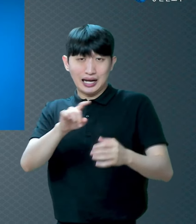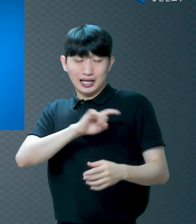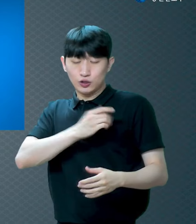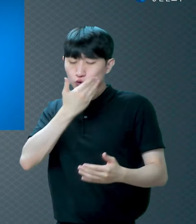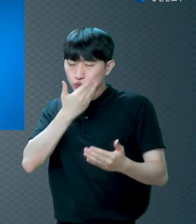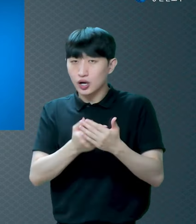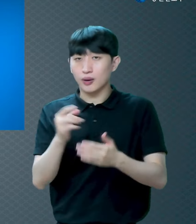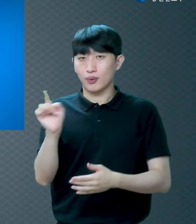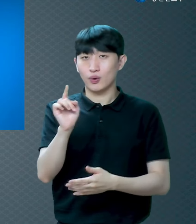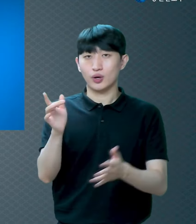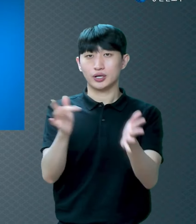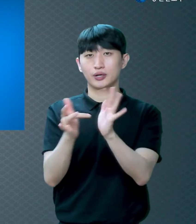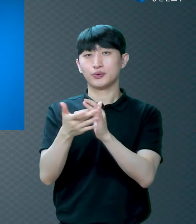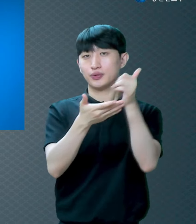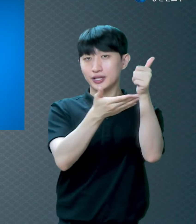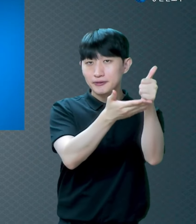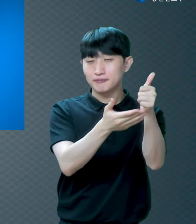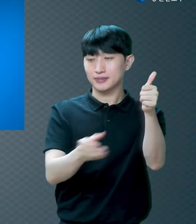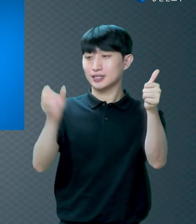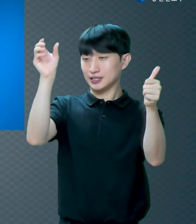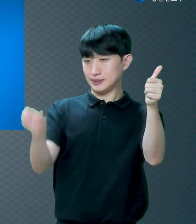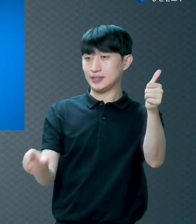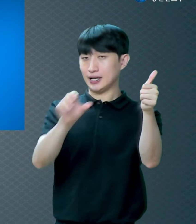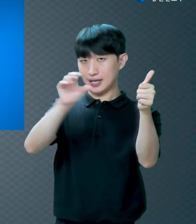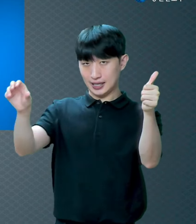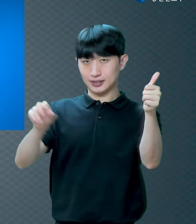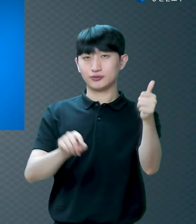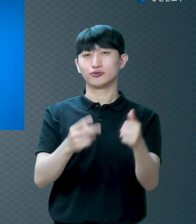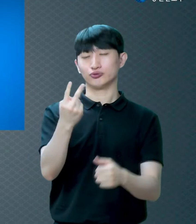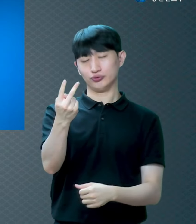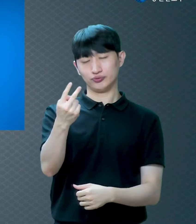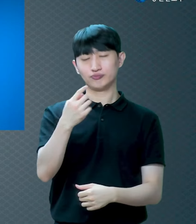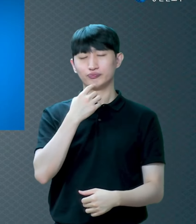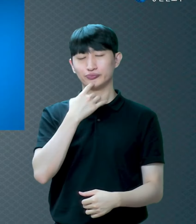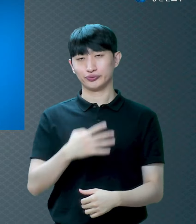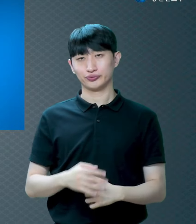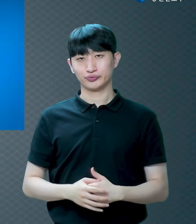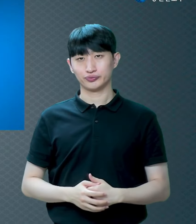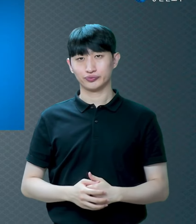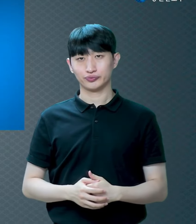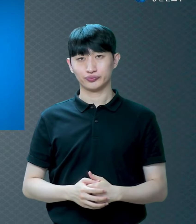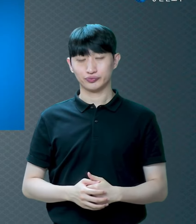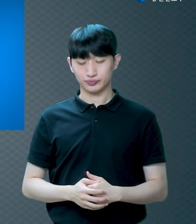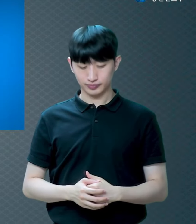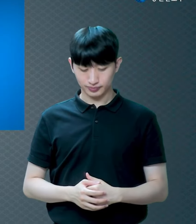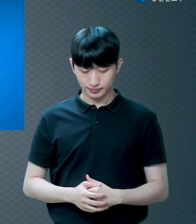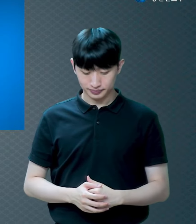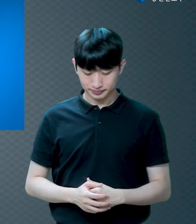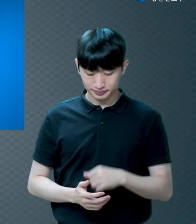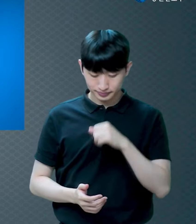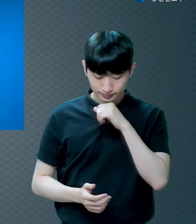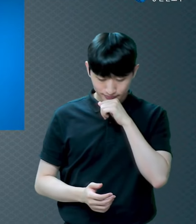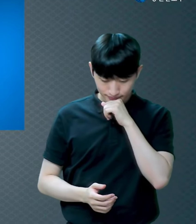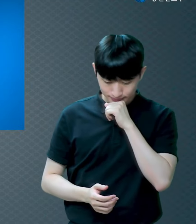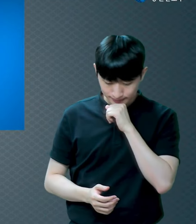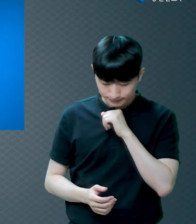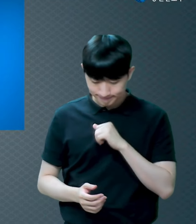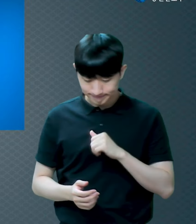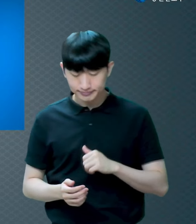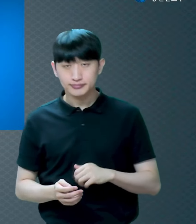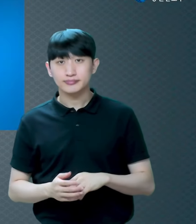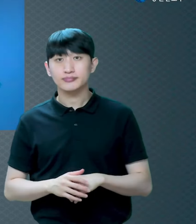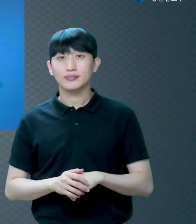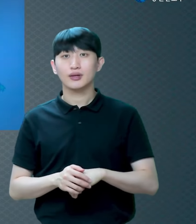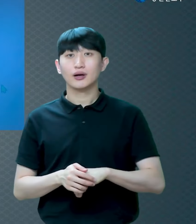십자가 난 그것만 알려고 한다 온 성경은 예수님과